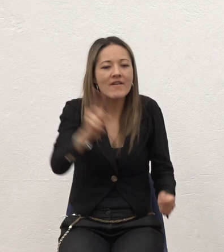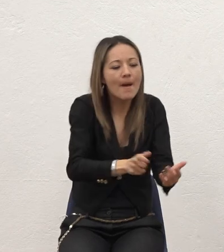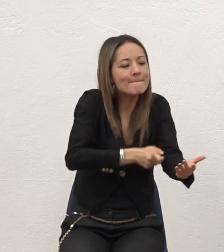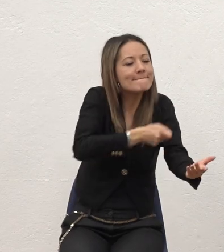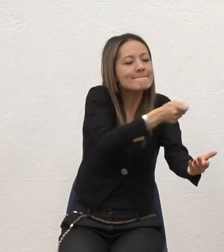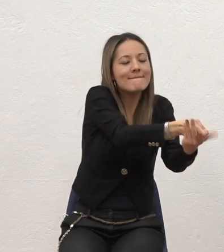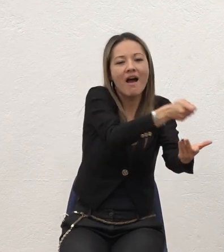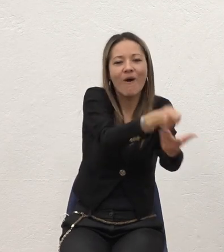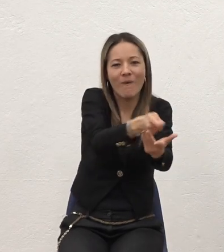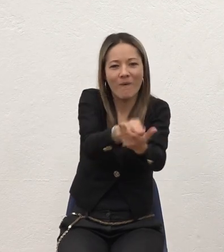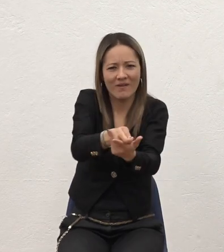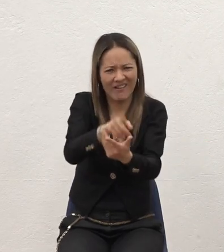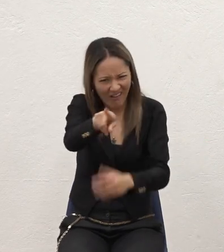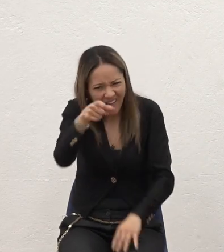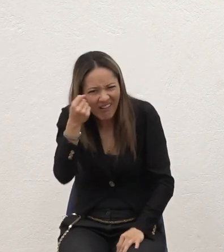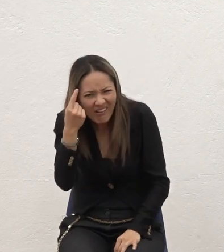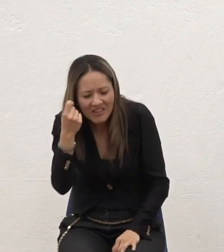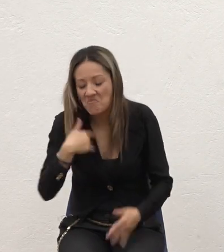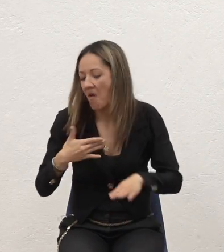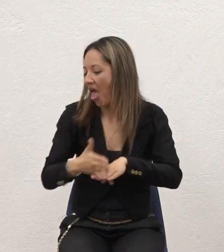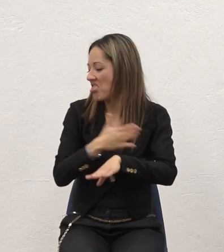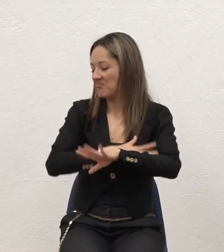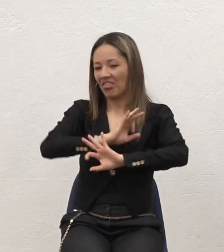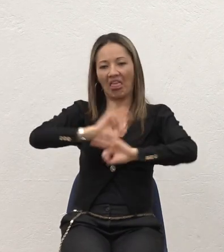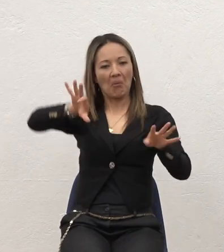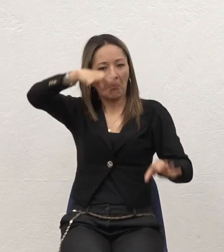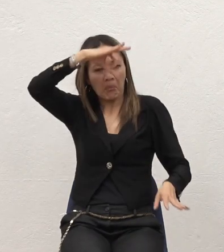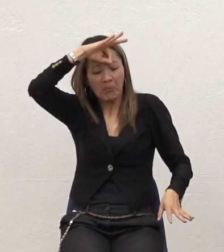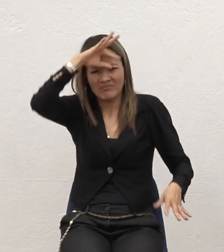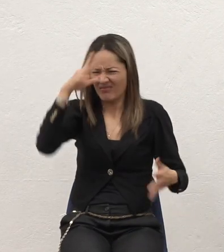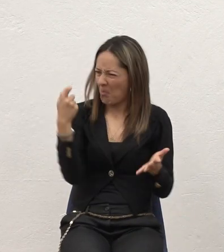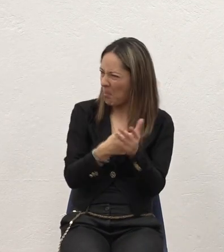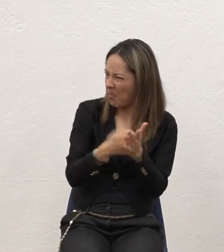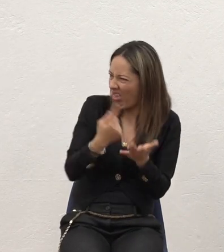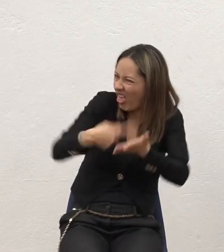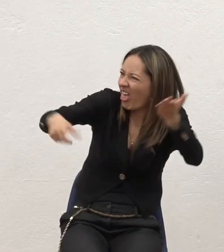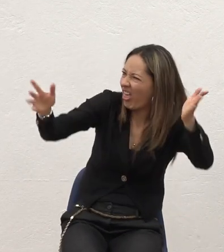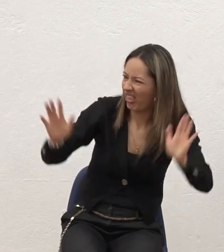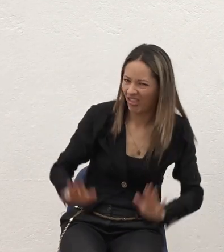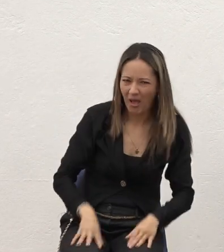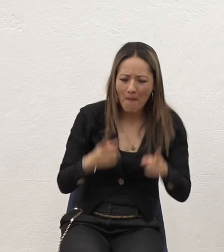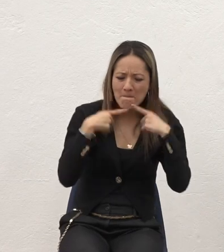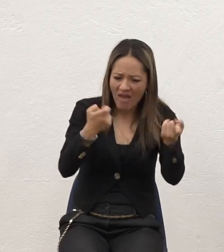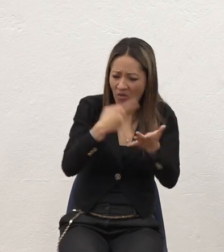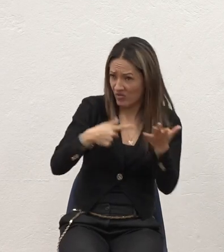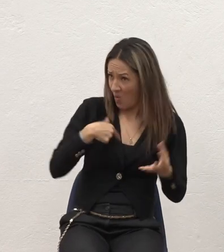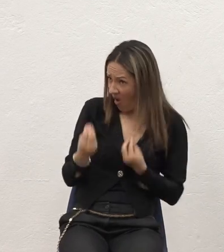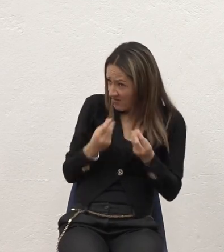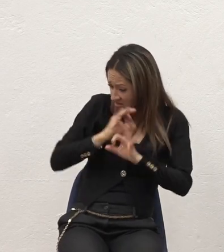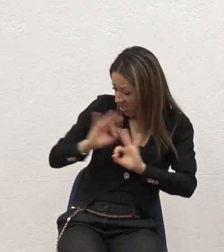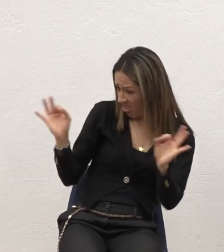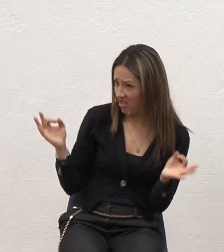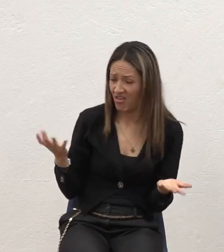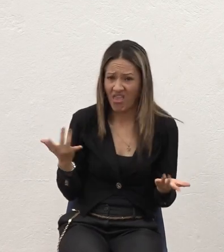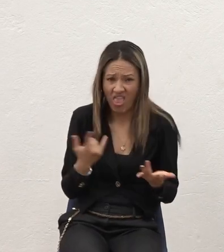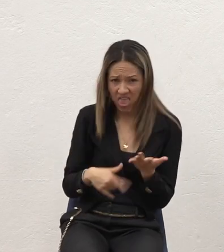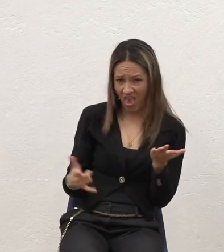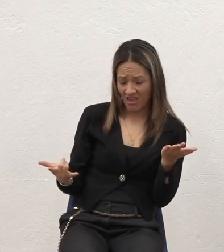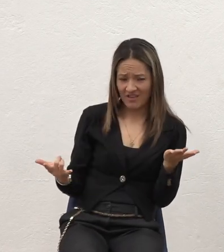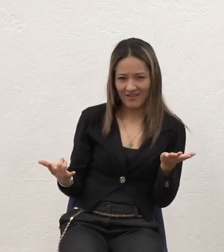¿Usted entiende eso? Yo no lo entendía Yo decía ¿Pero pago de qué? ¿Pecado de qué? Si yo no he hecho nada Pero es que O sea El pecado